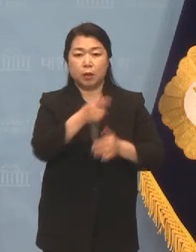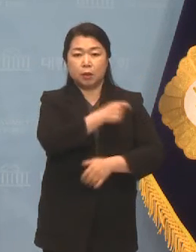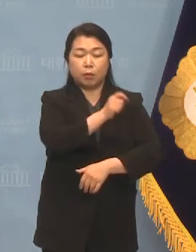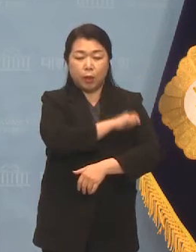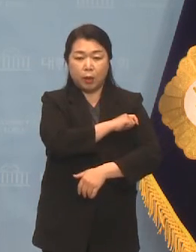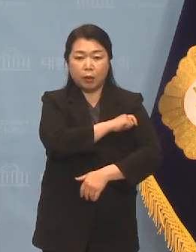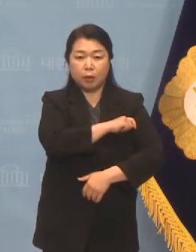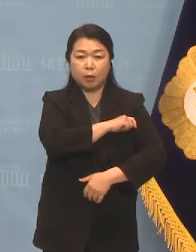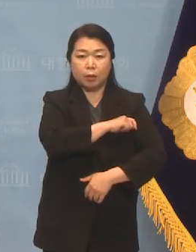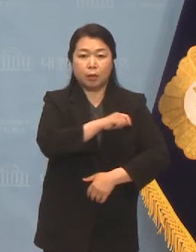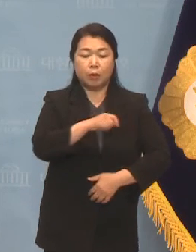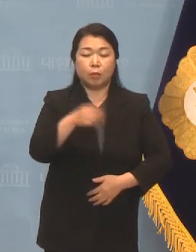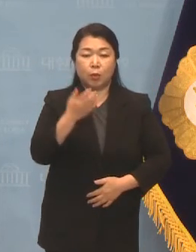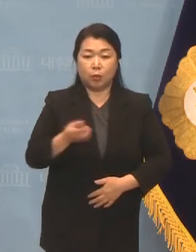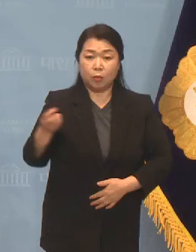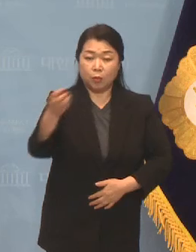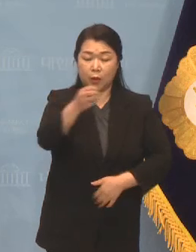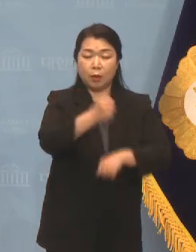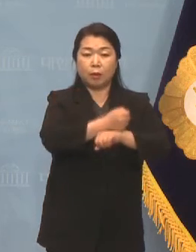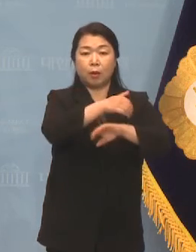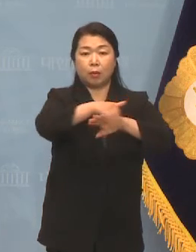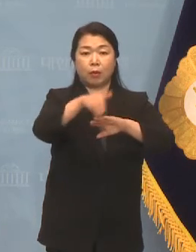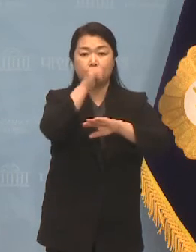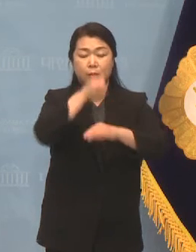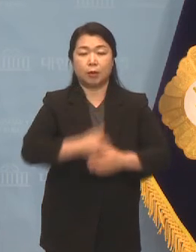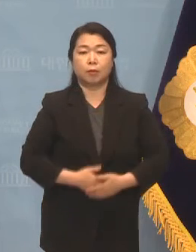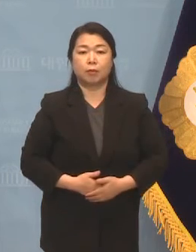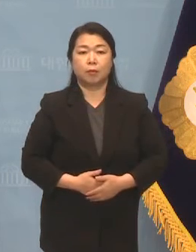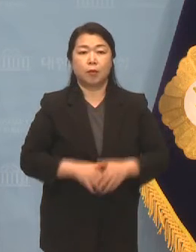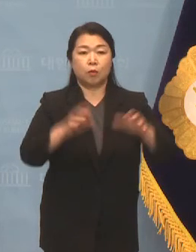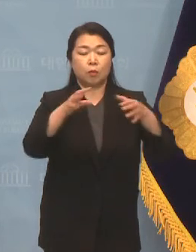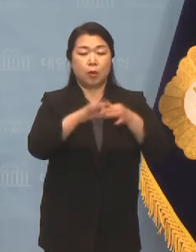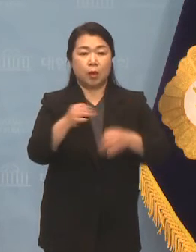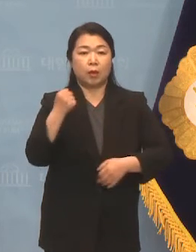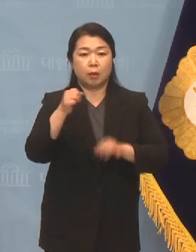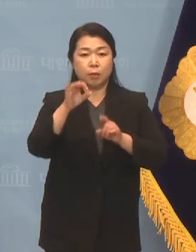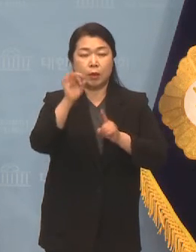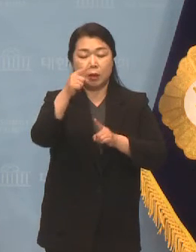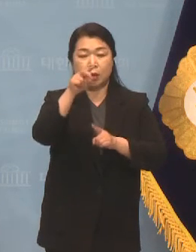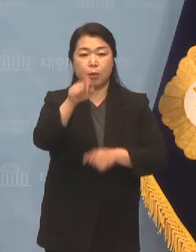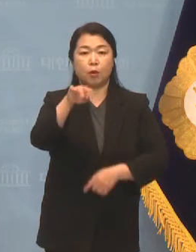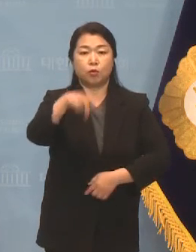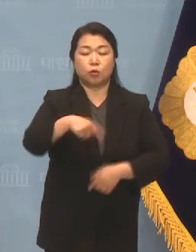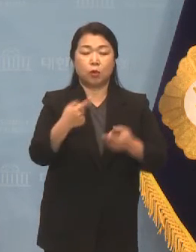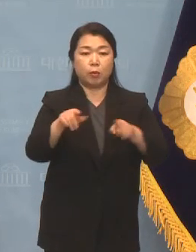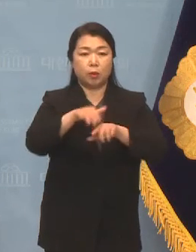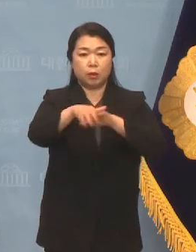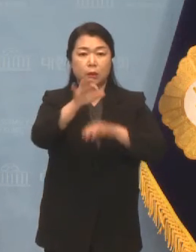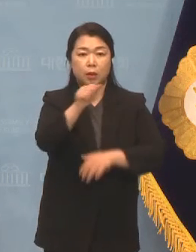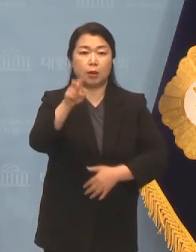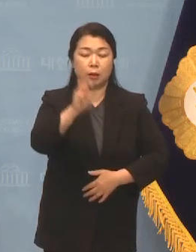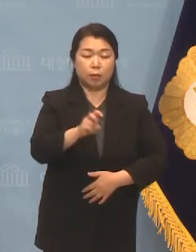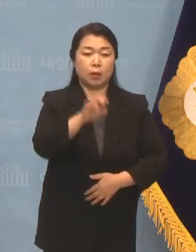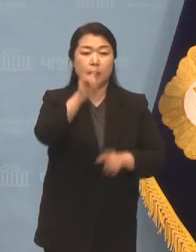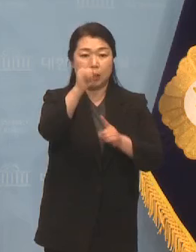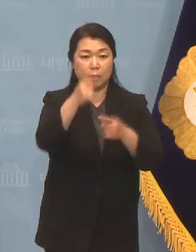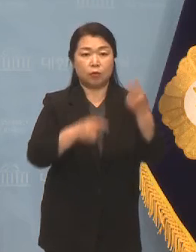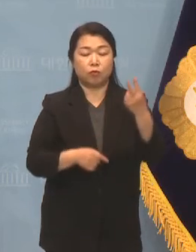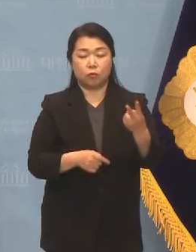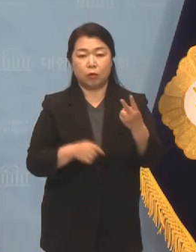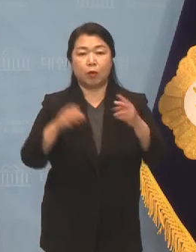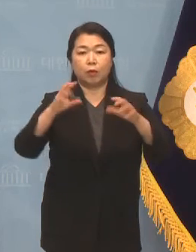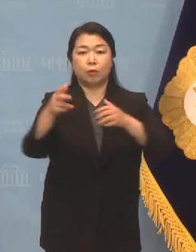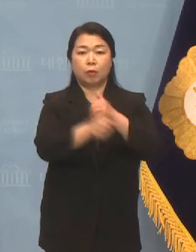김상희 부의장과 국민의힘 이명수 의원 더불어민주당 인재근 이규민 의원